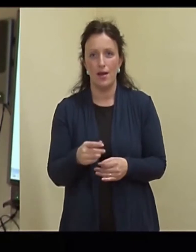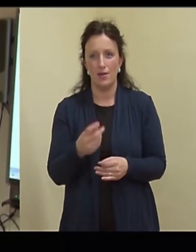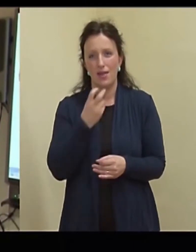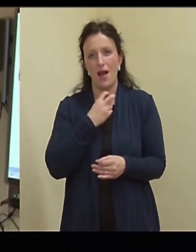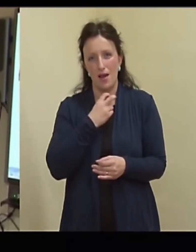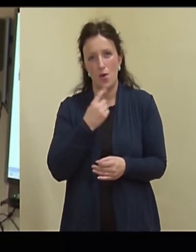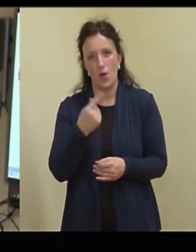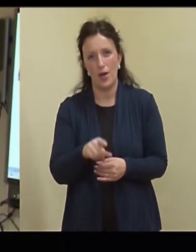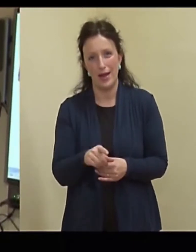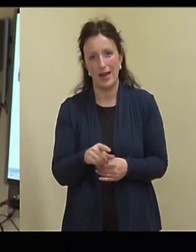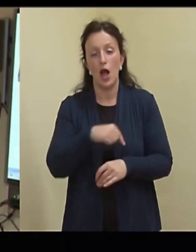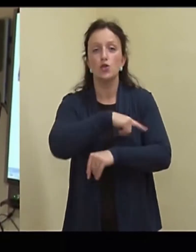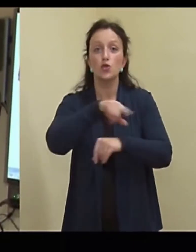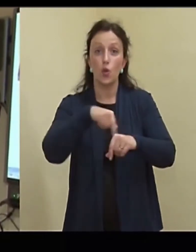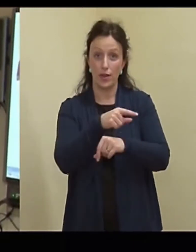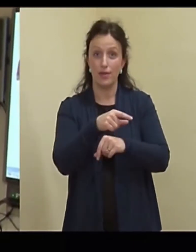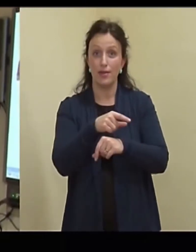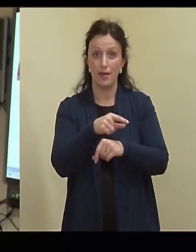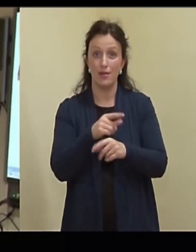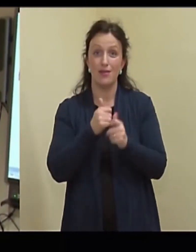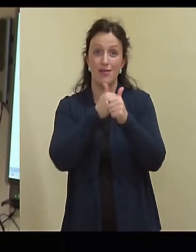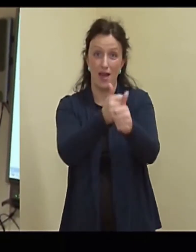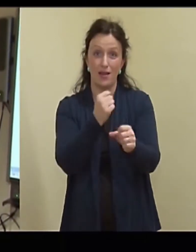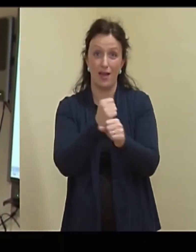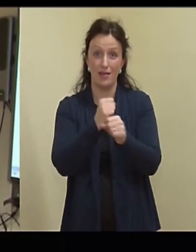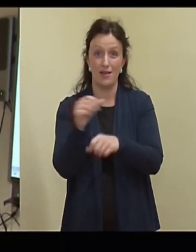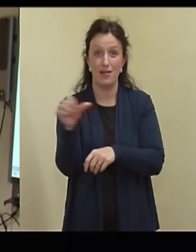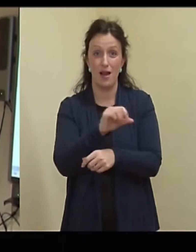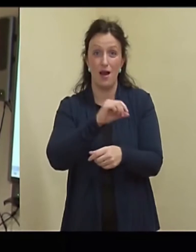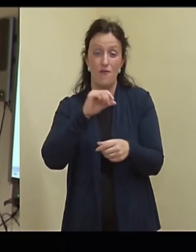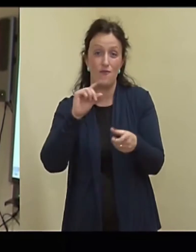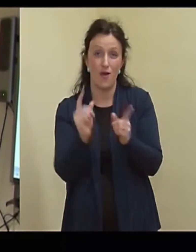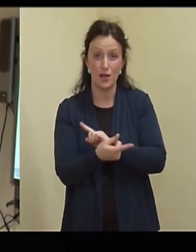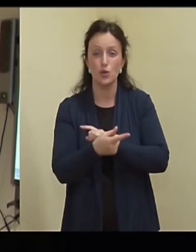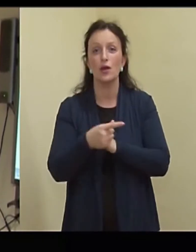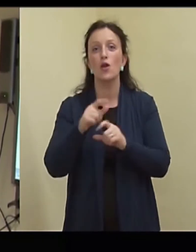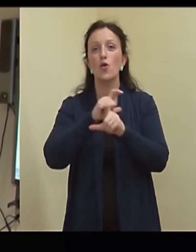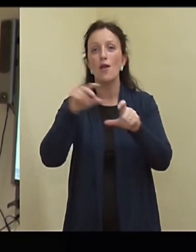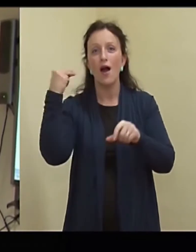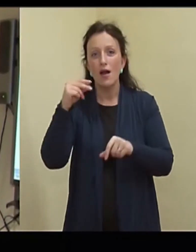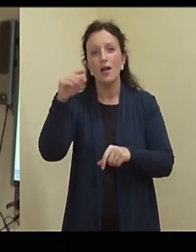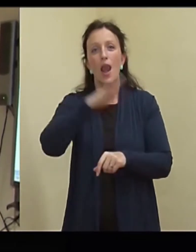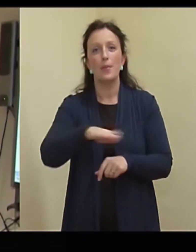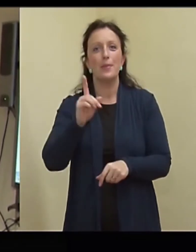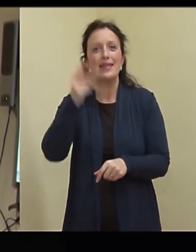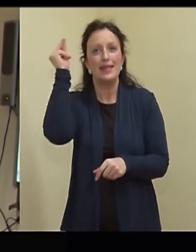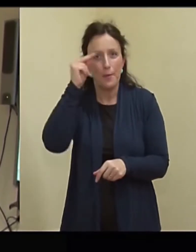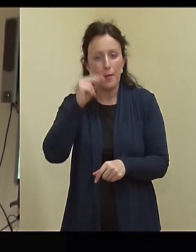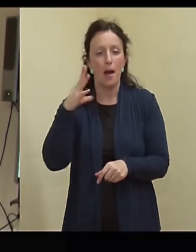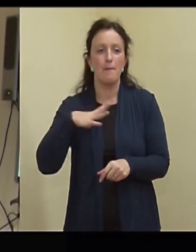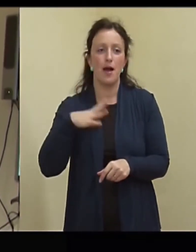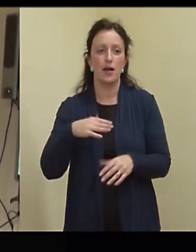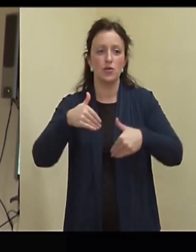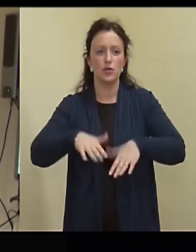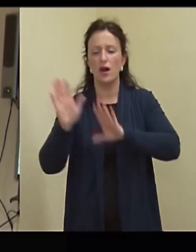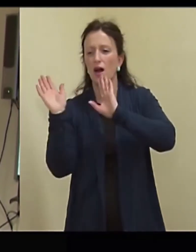aga tehti need ära jäänud tunnid järgi nädala vahetustel kooli vaheaegadel, lapsed pidid ikka õppima, peale seda, et mõtlesin, et ei, et